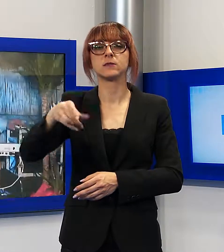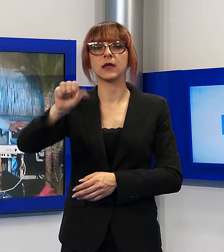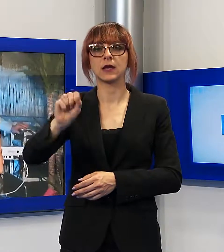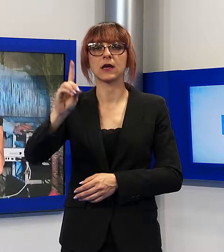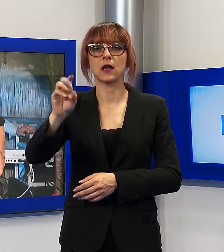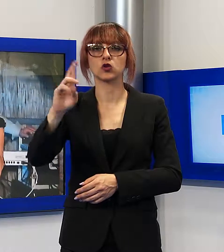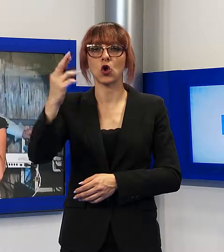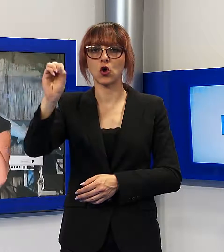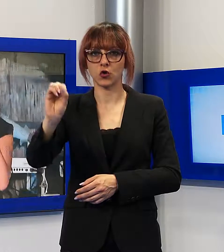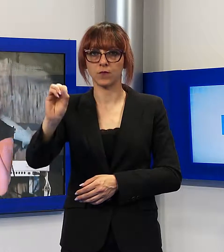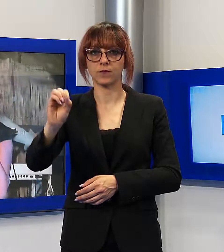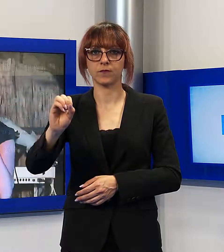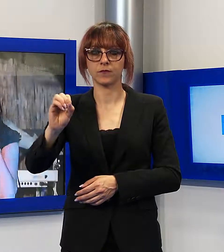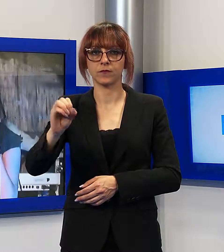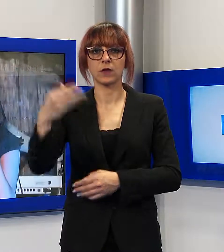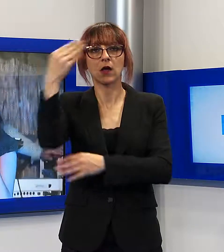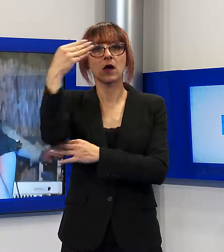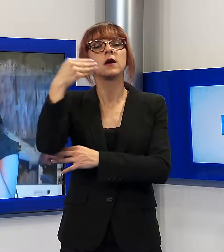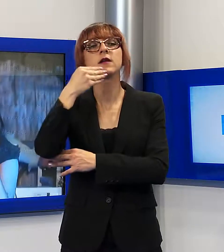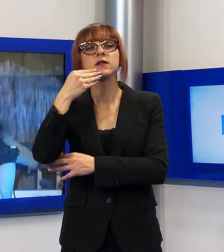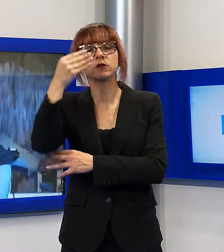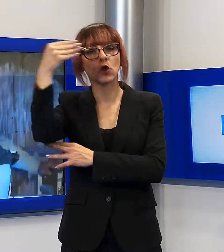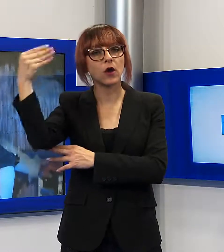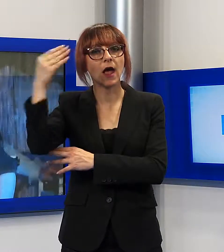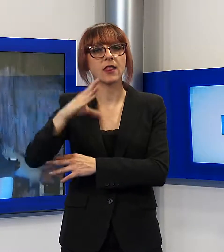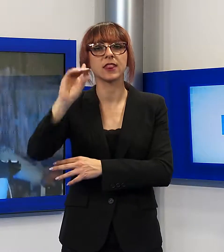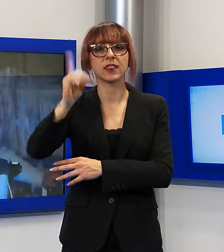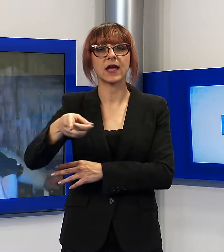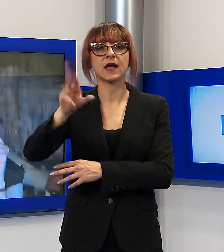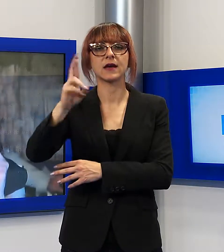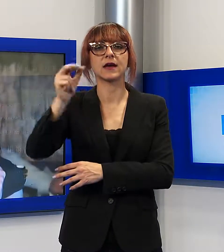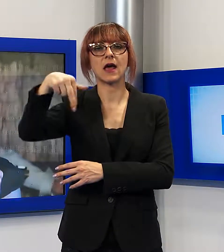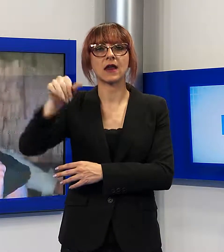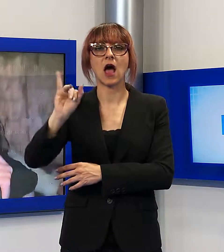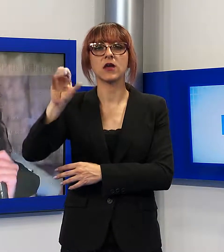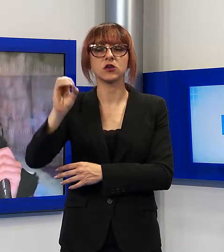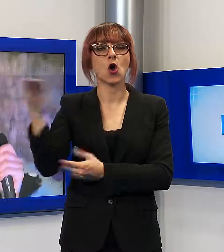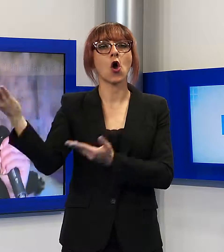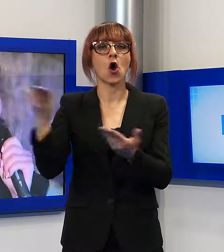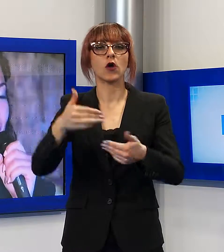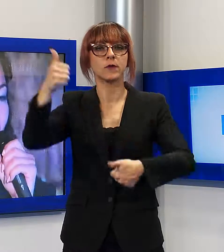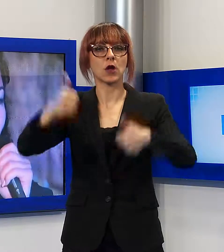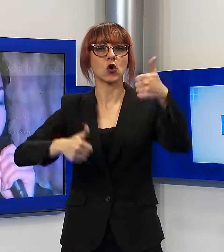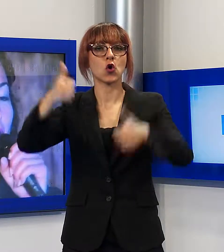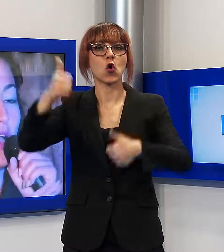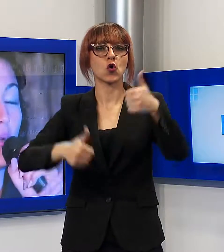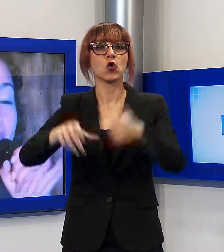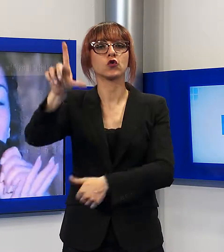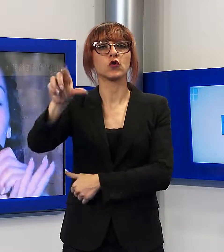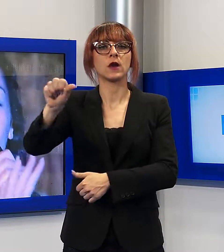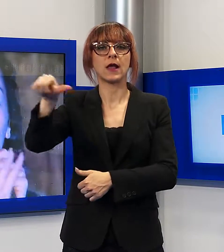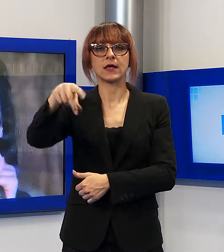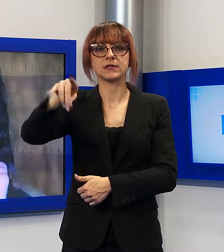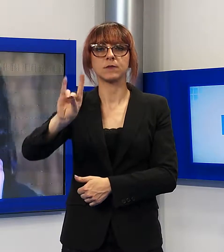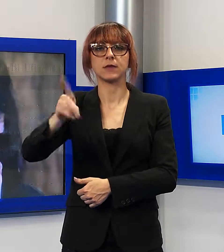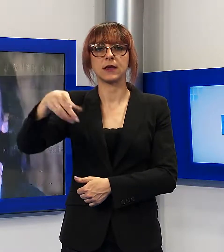Se svolta presso il ristorante Il Granario di San Pietro a Bico, la dodicesima edizione del concorso Canoro, la Spiga d'Oro. La manifestazione si è sviluppata in tre